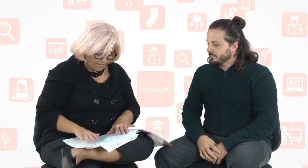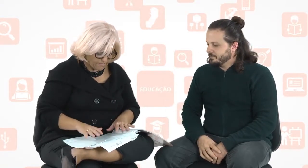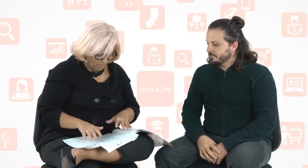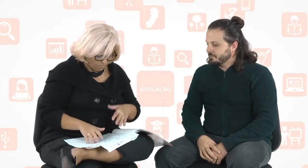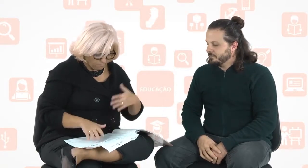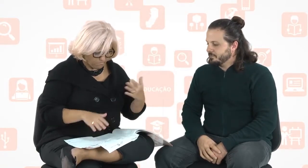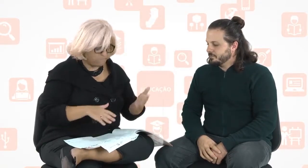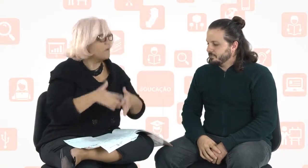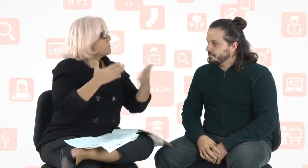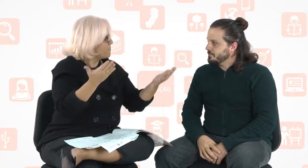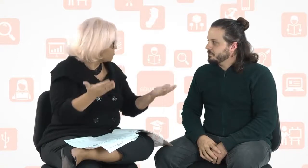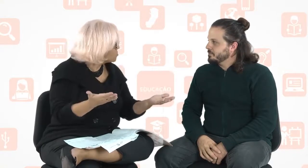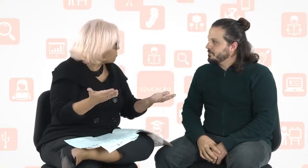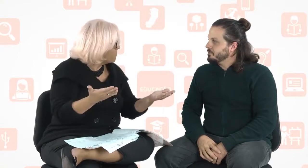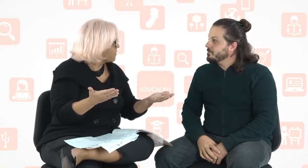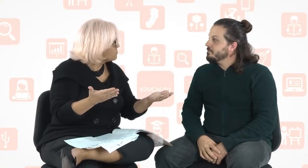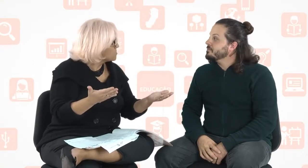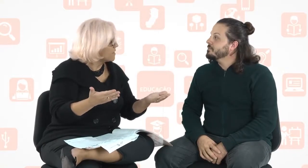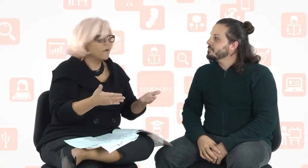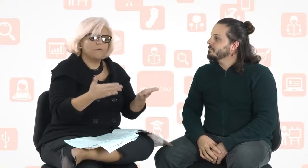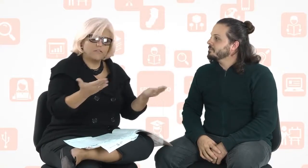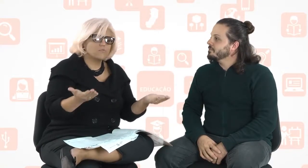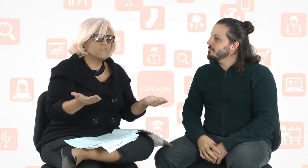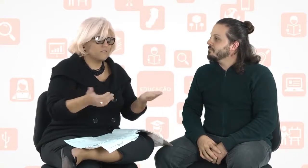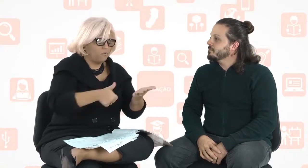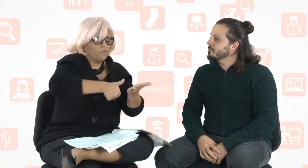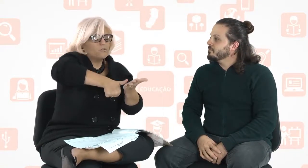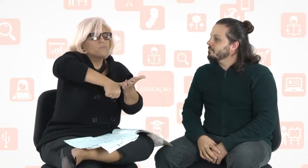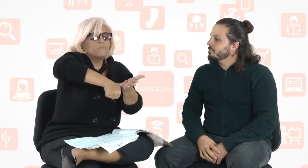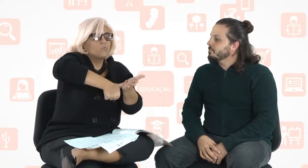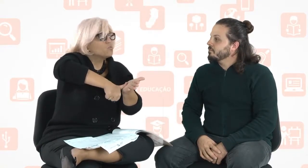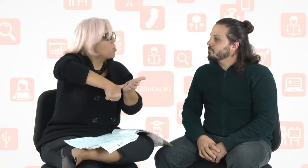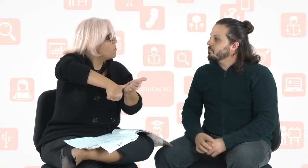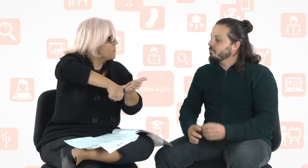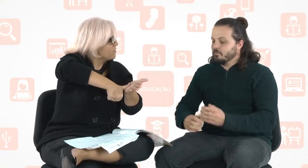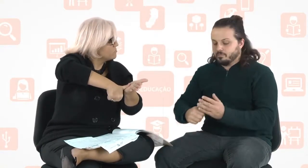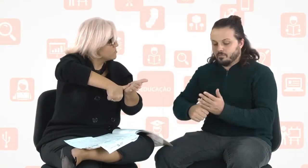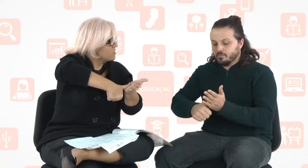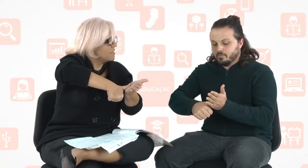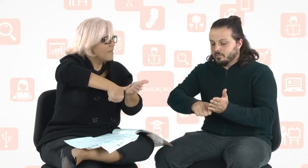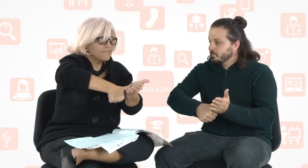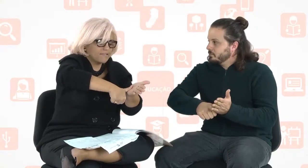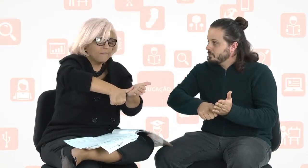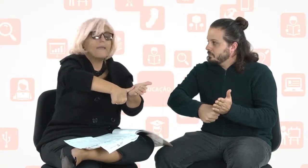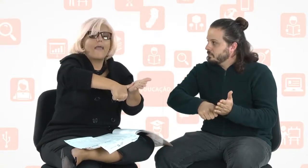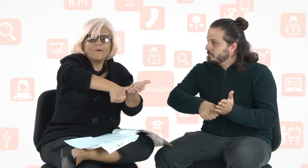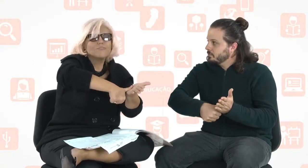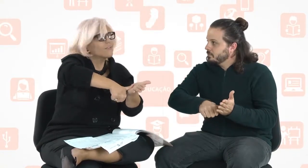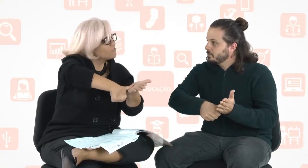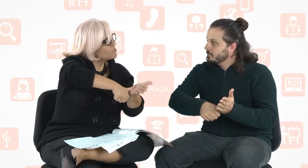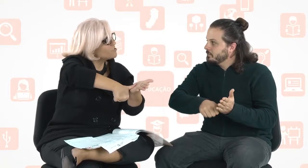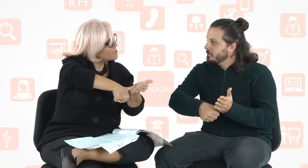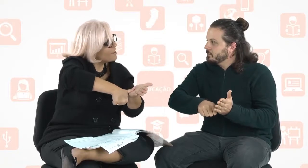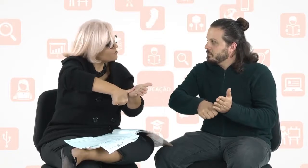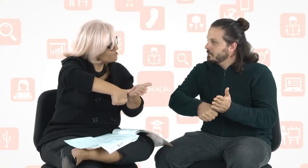Então, perguntar pelos documentos, né? Que é uma das coisas importantes, os documentos, e esse também é o sinal de identidade.